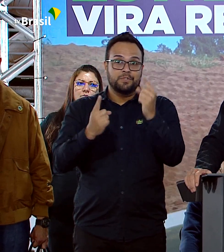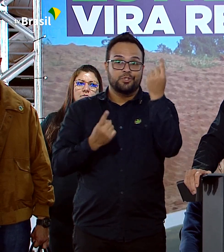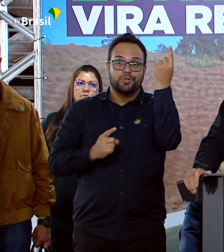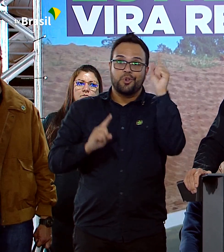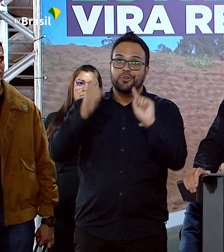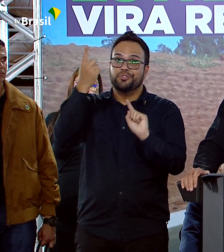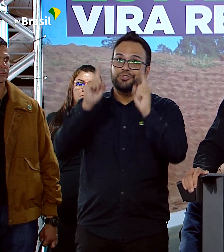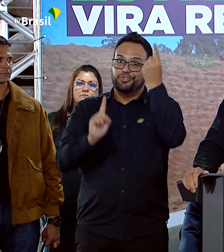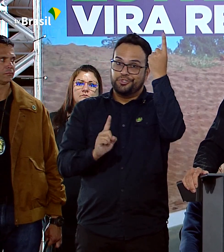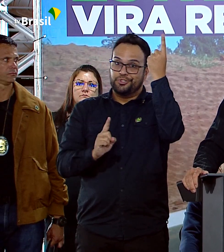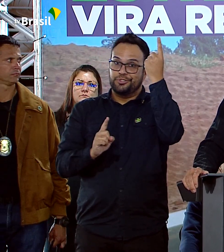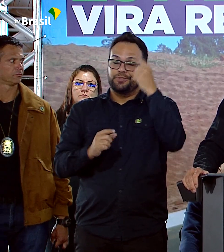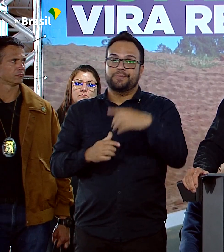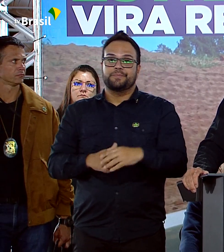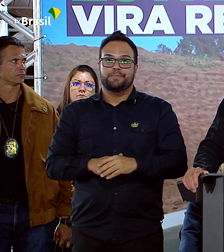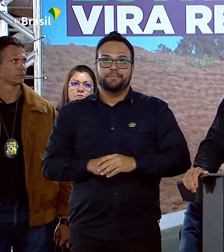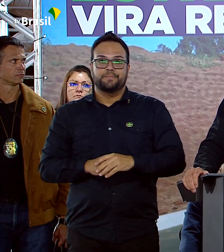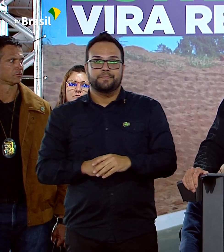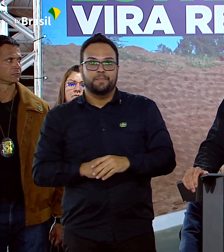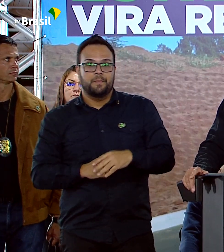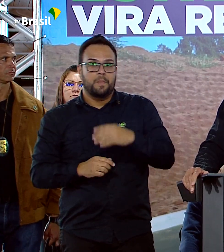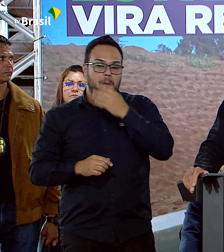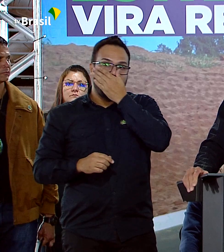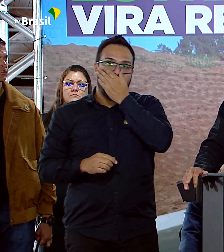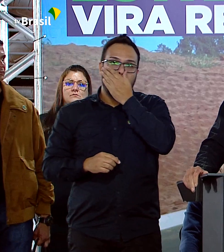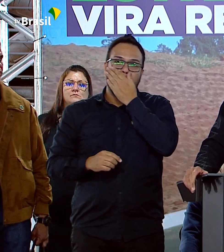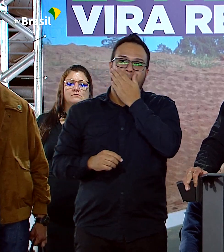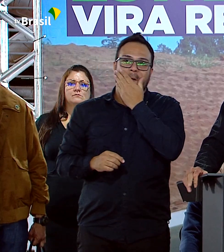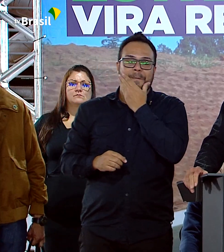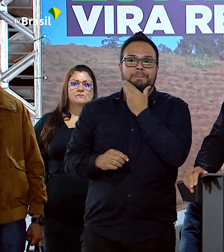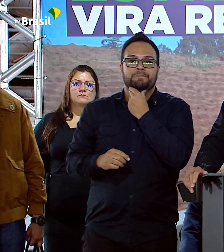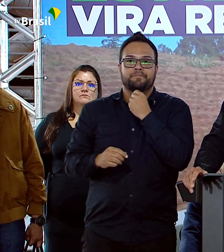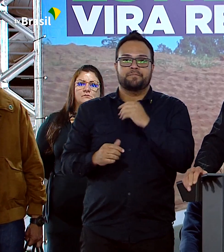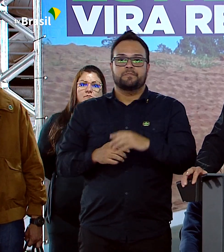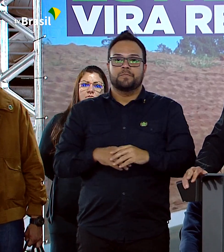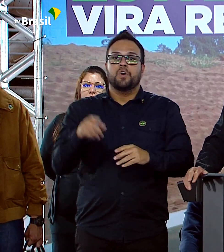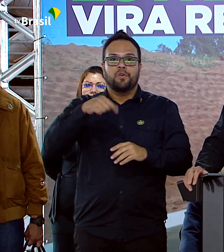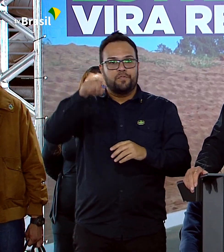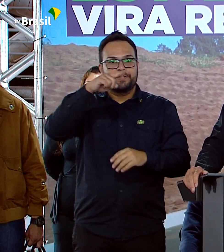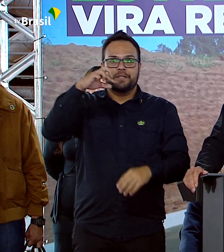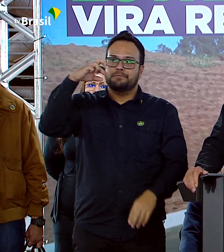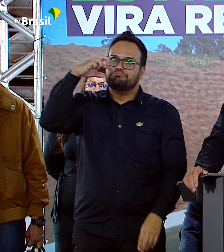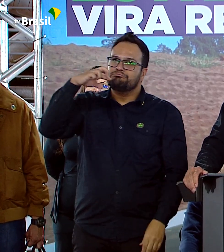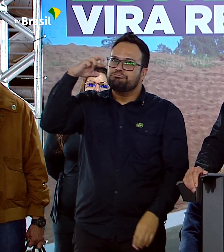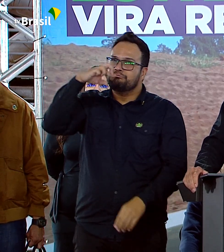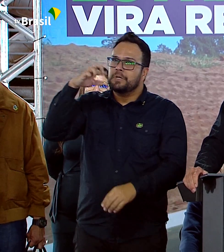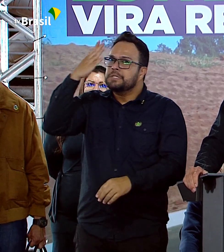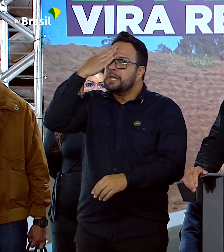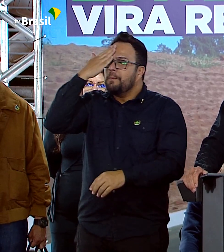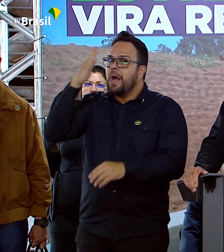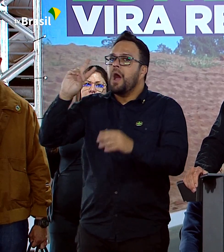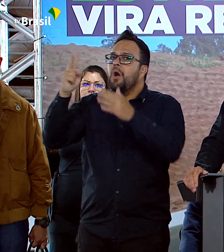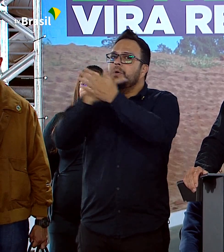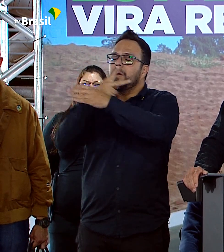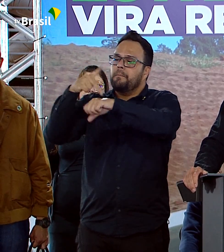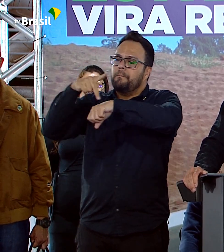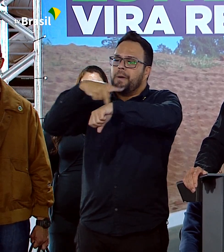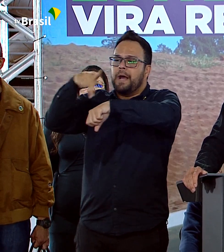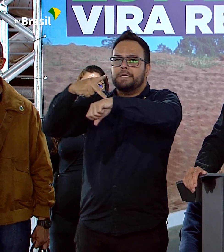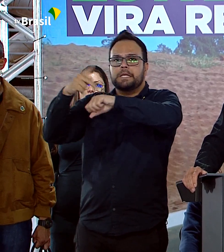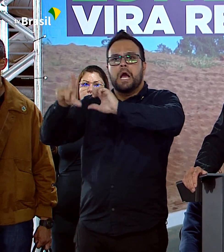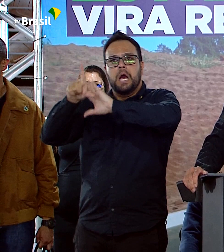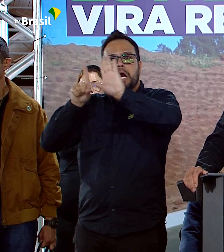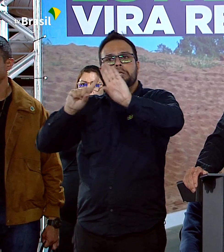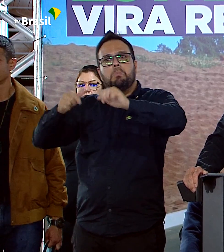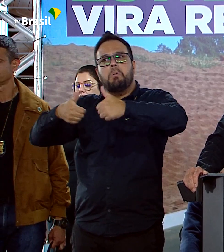mais ao oeste. Acompanhe o que acontece com estes países, como eles chegaram a uma